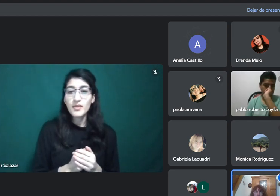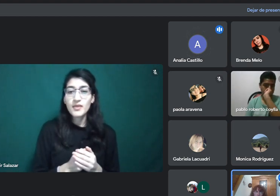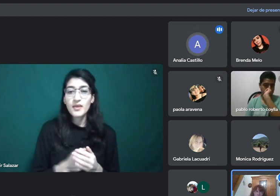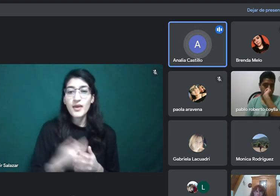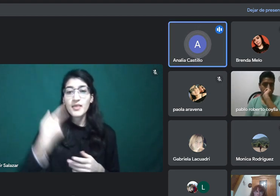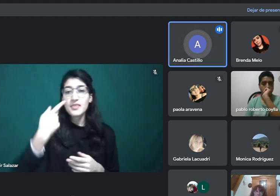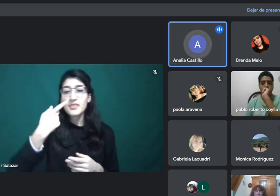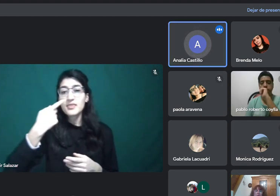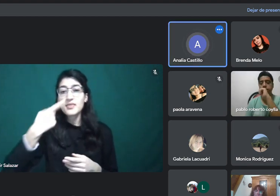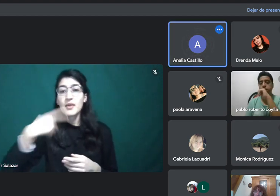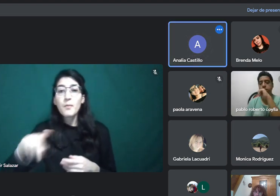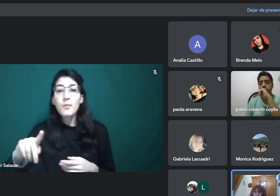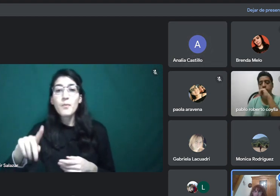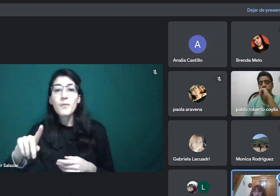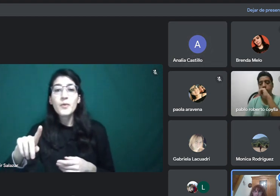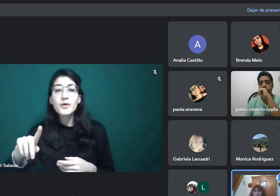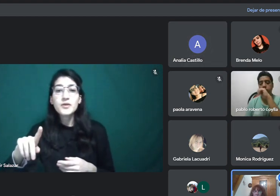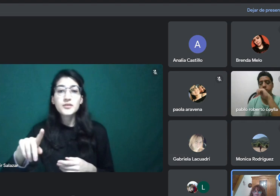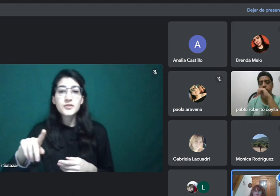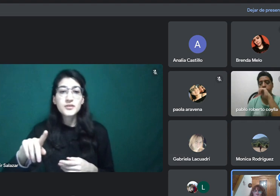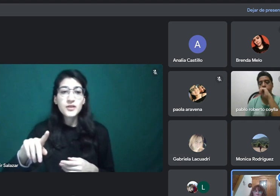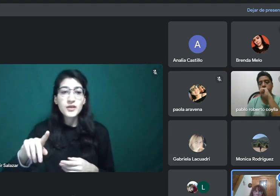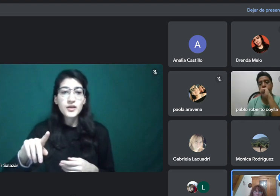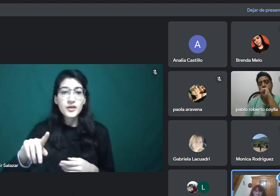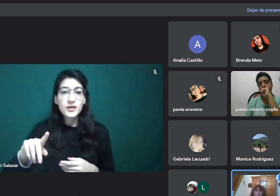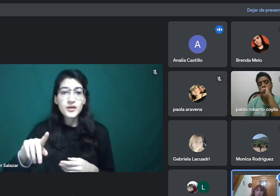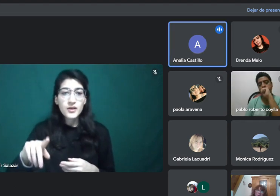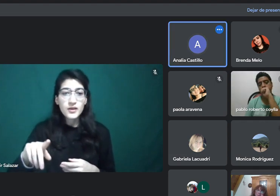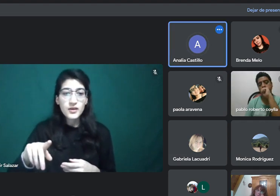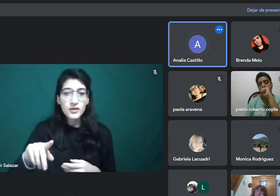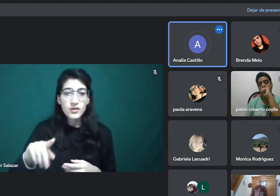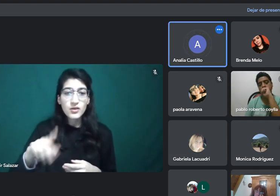A través de. A través de. Y with.